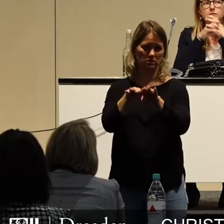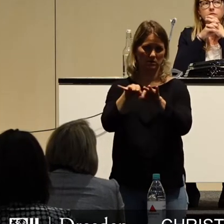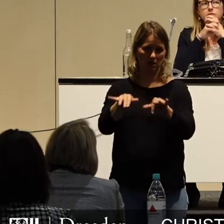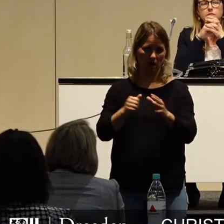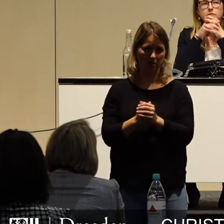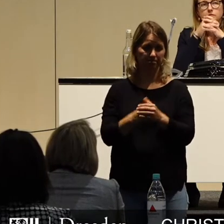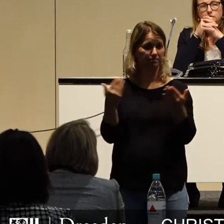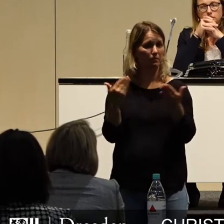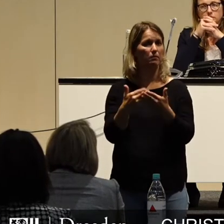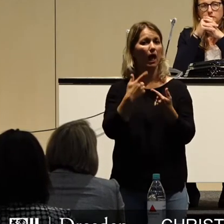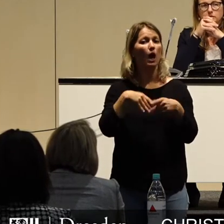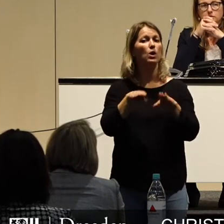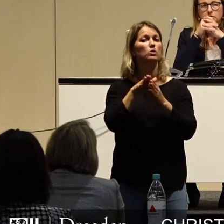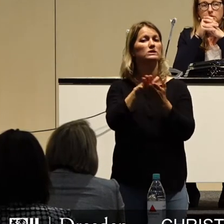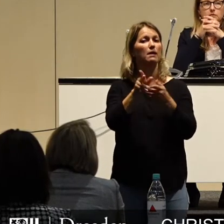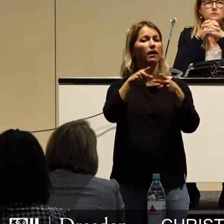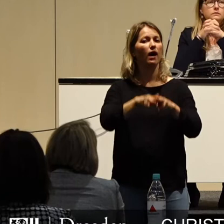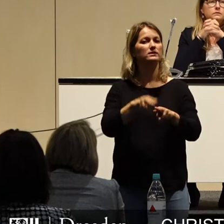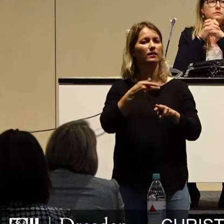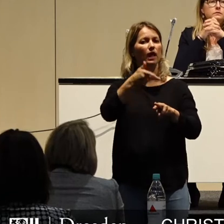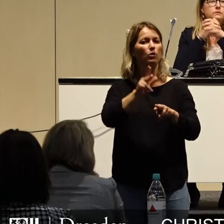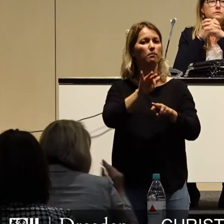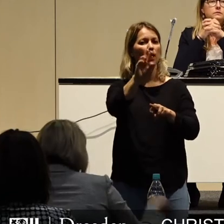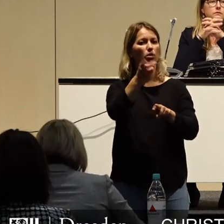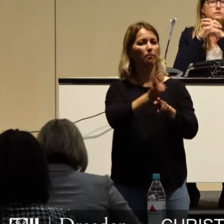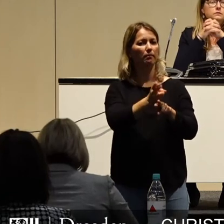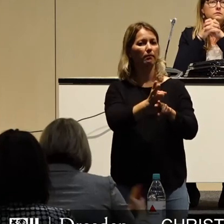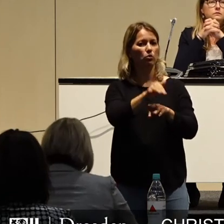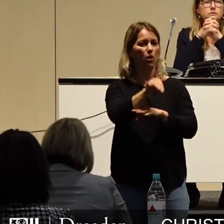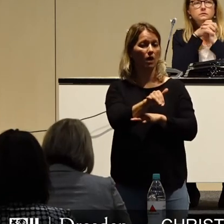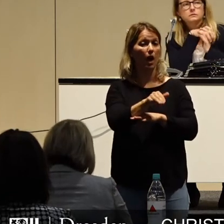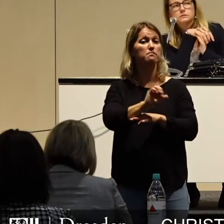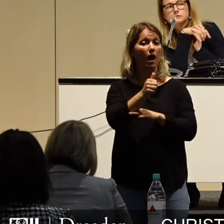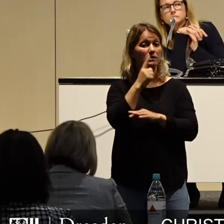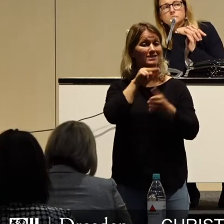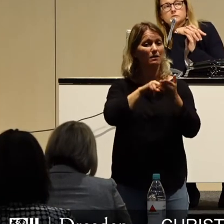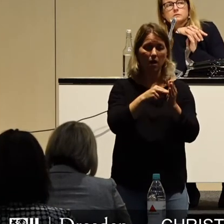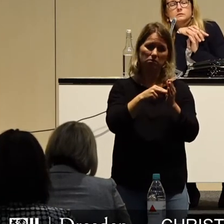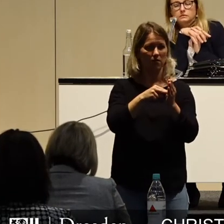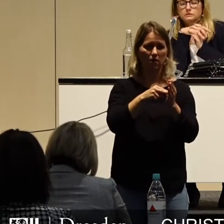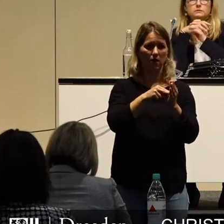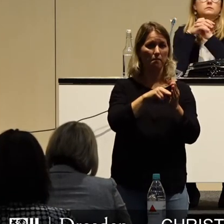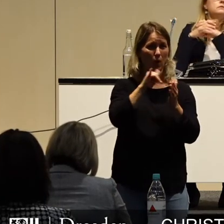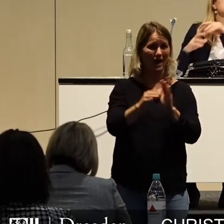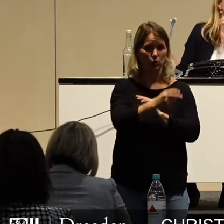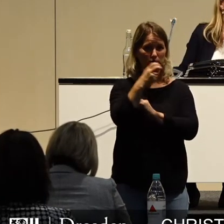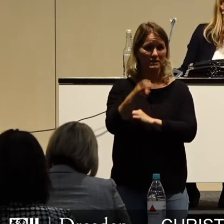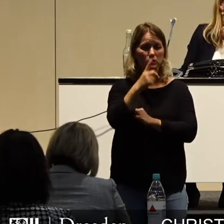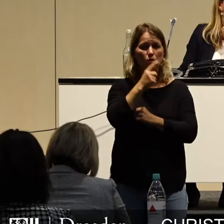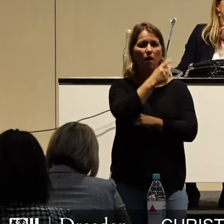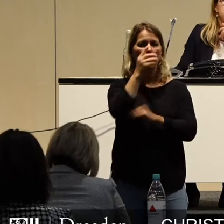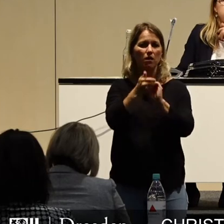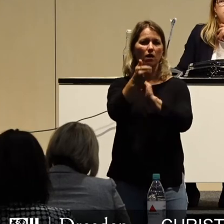schieben wir die Ausgabenreste von über 300 Millionen vor uns her. Es dauert im Schnitt oft ein Jahr länger als geplant in der Umsetzung von Projekten, weil wir einfach keine